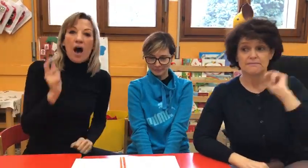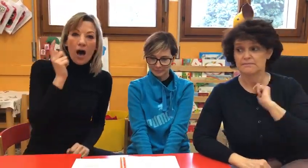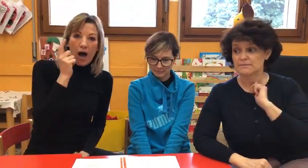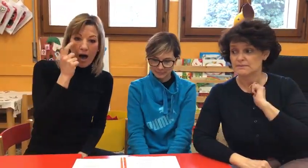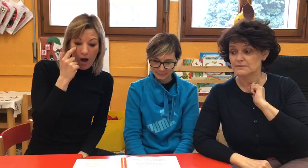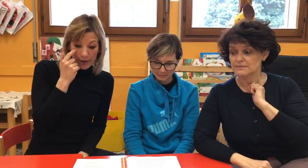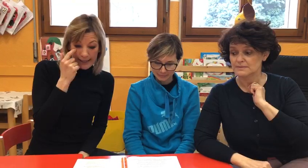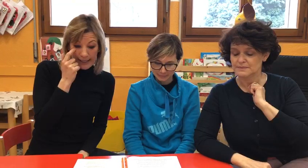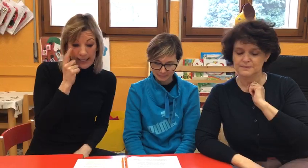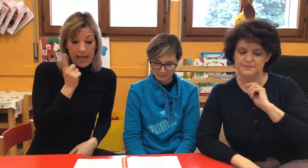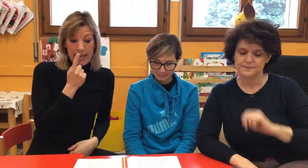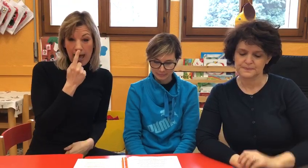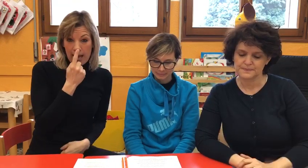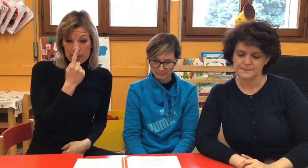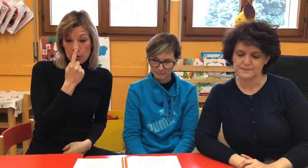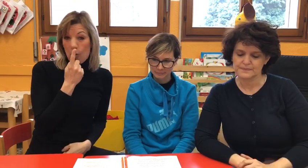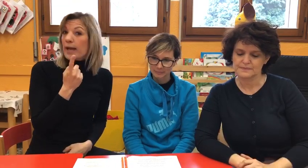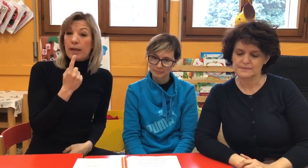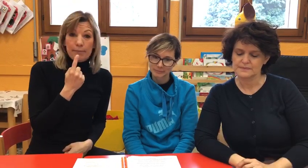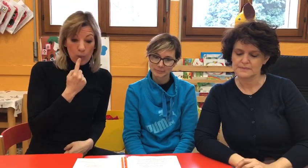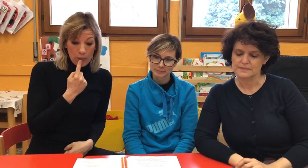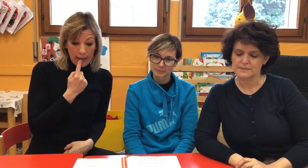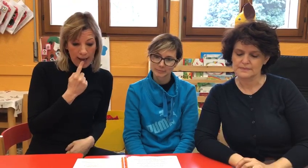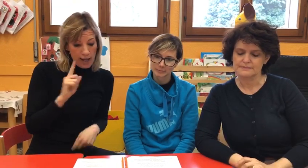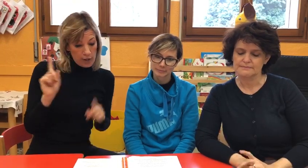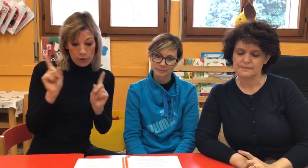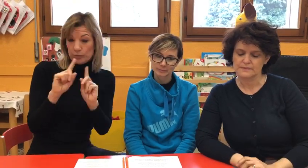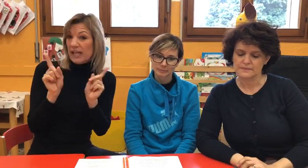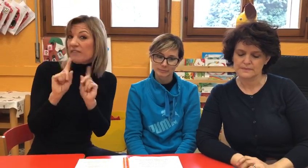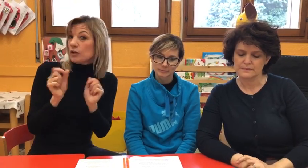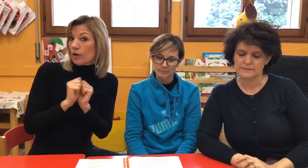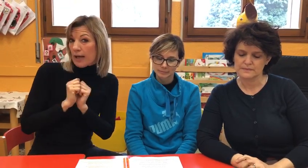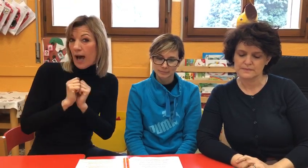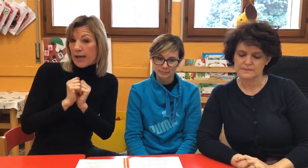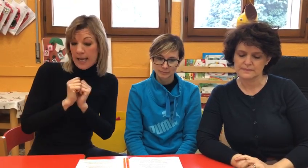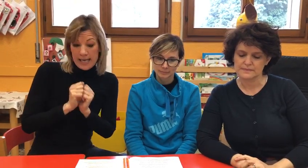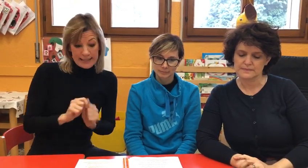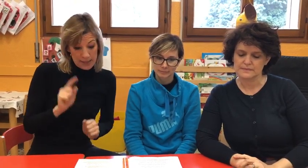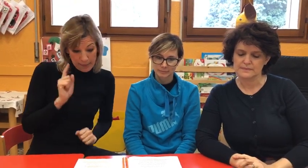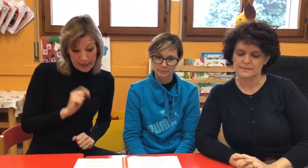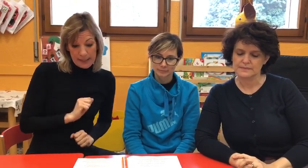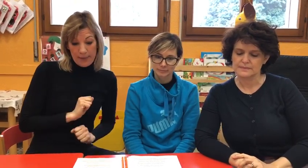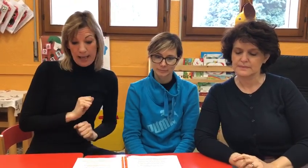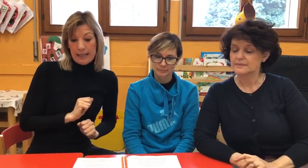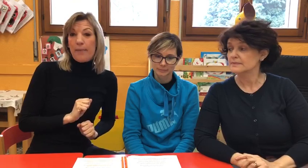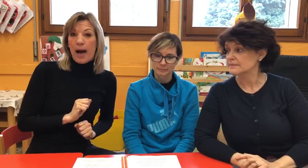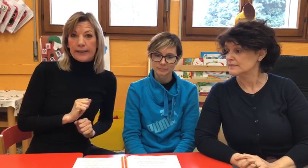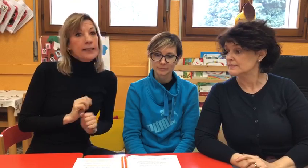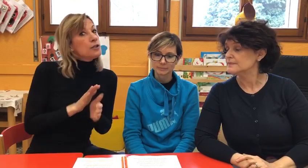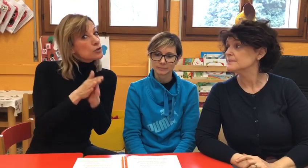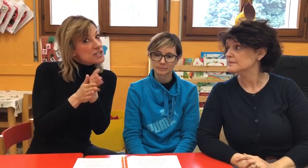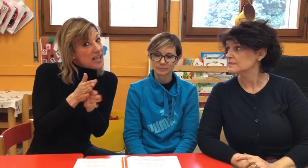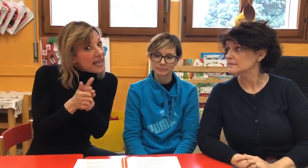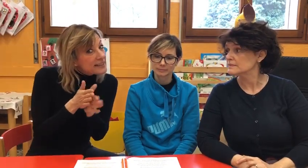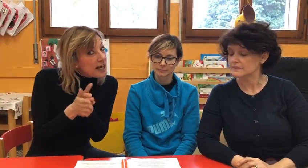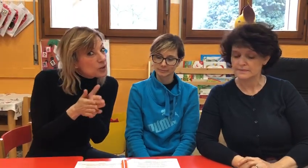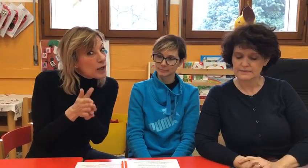Occhi, naso e bocca non devi toccare se prima le mani non ti sei andato a